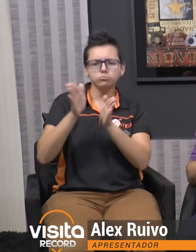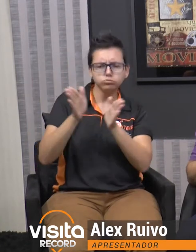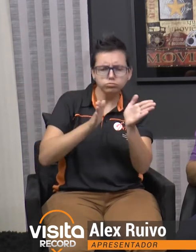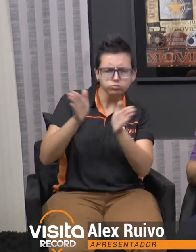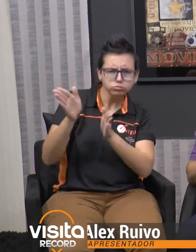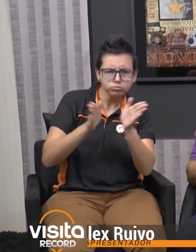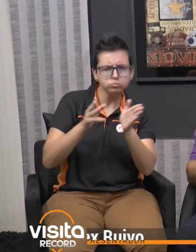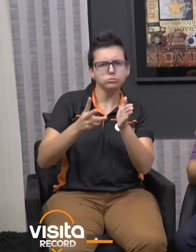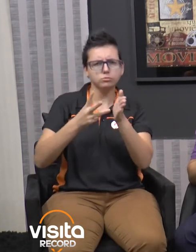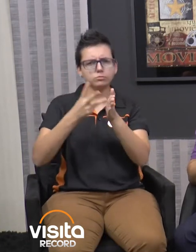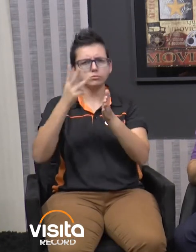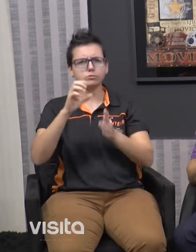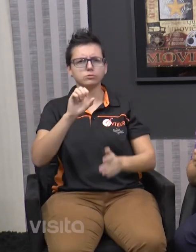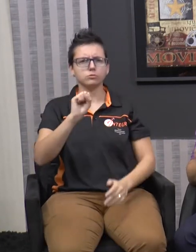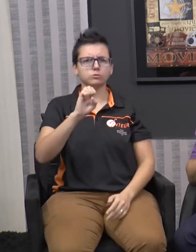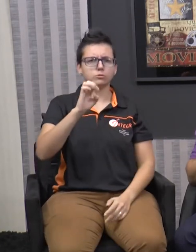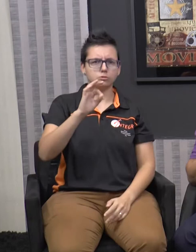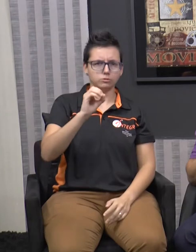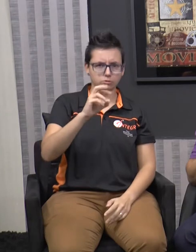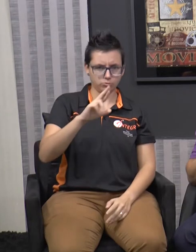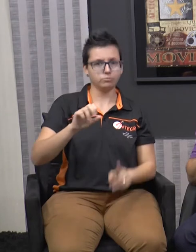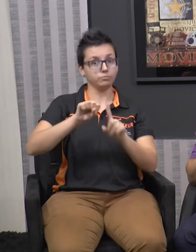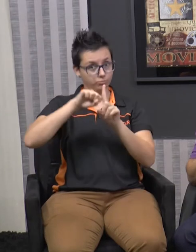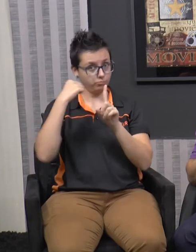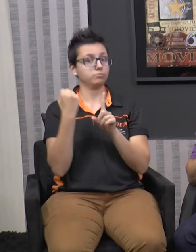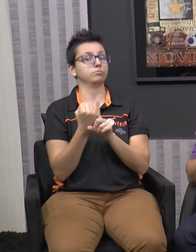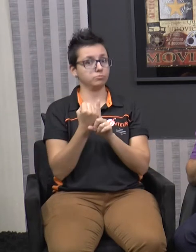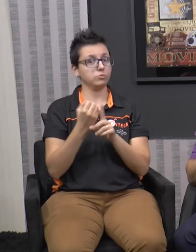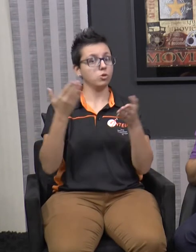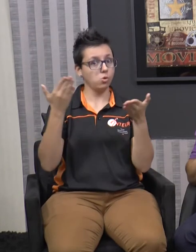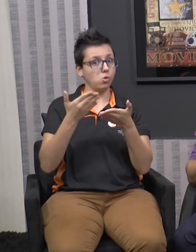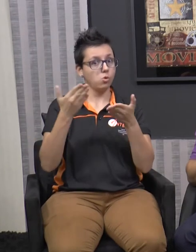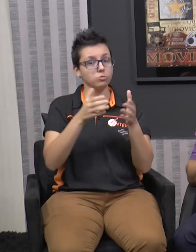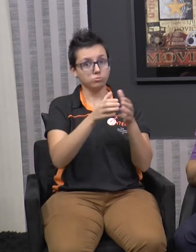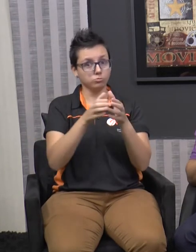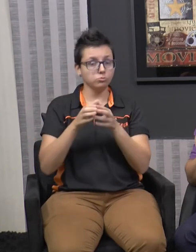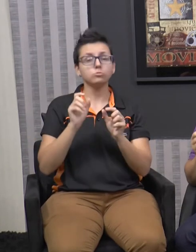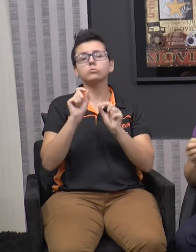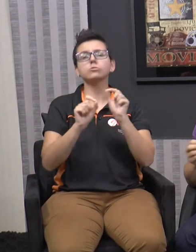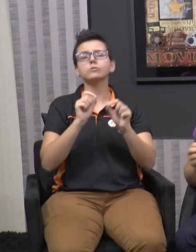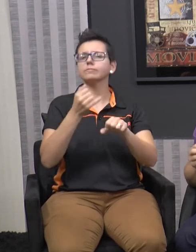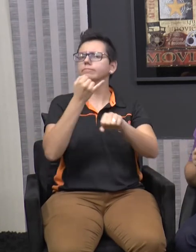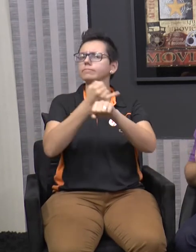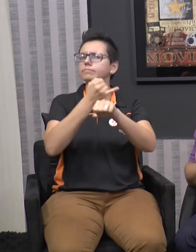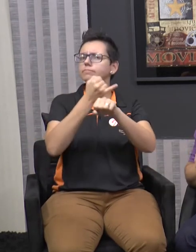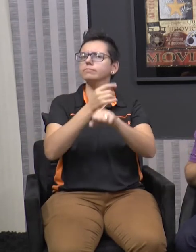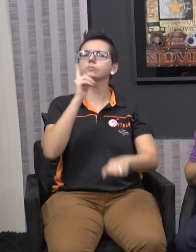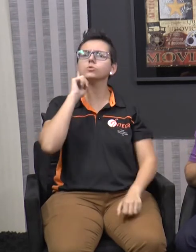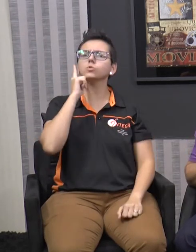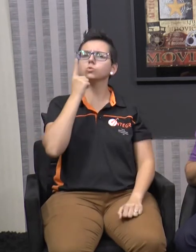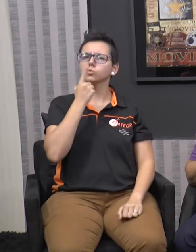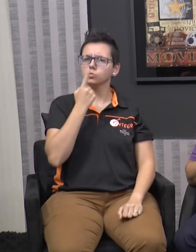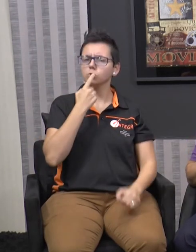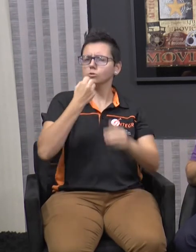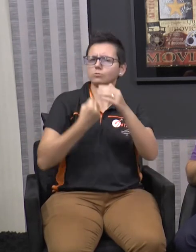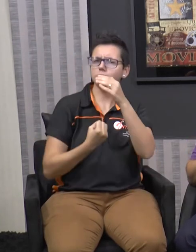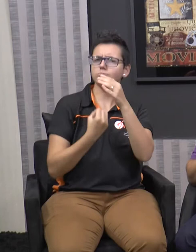acessibilidade e terceiro setor. Nós vamos conversar com a equipe da Integra Surdos, uma associação que surgiu em